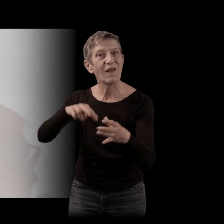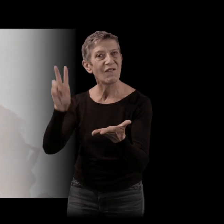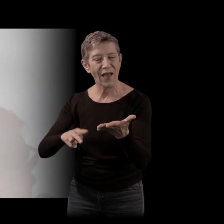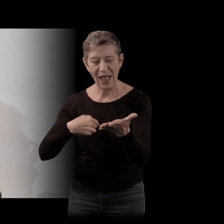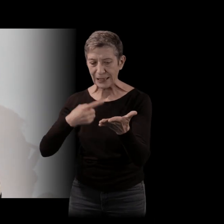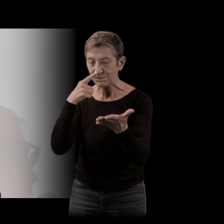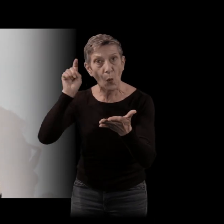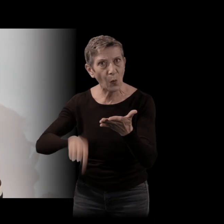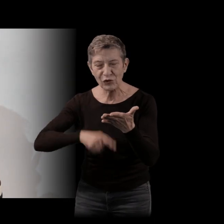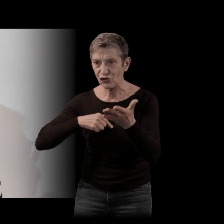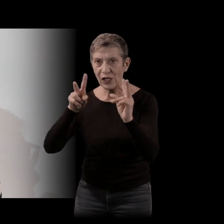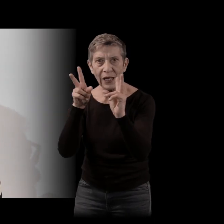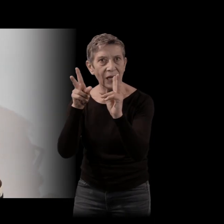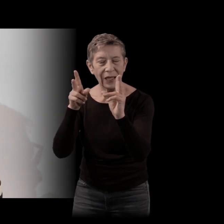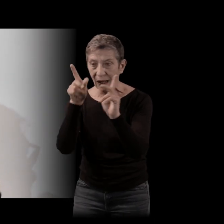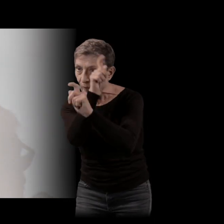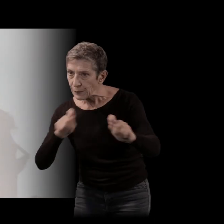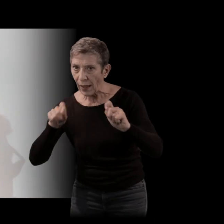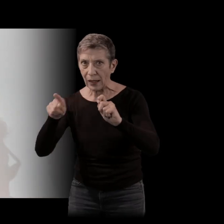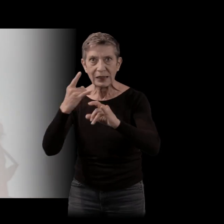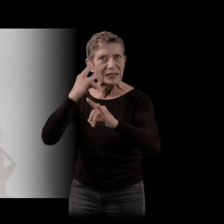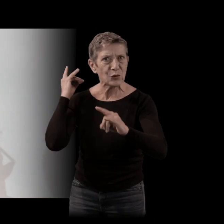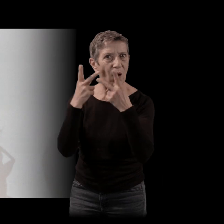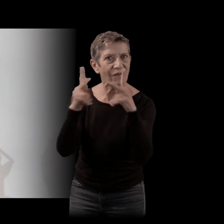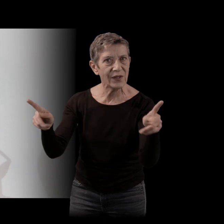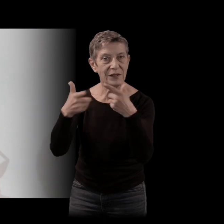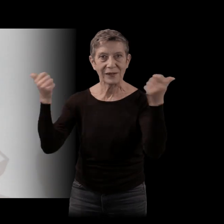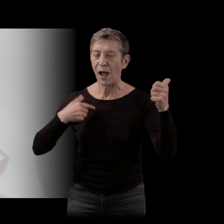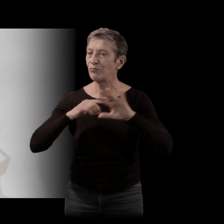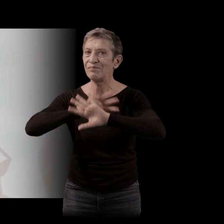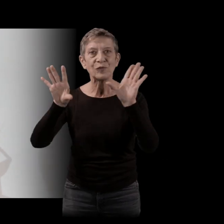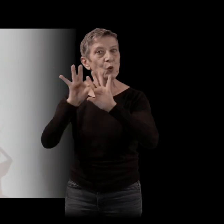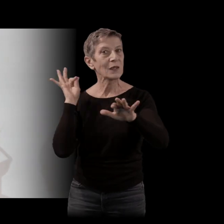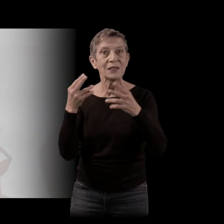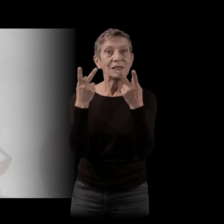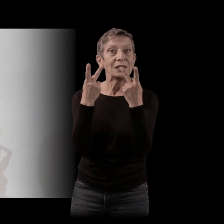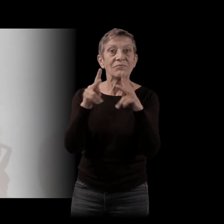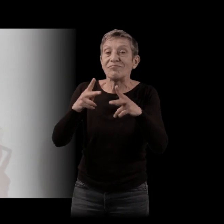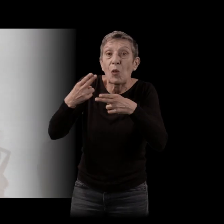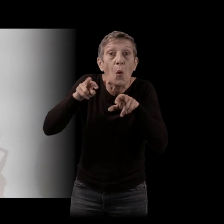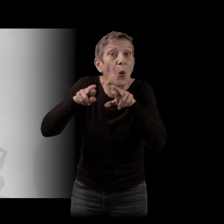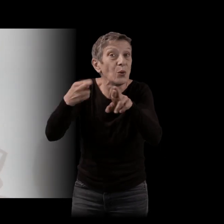la géographie,'effet historique, les machins. En faisant des petits dégalages, en changeant un nom de rue, en changeant un nom de ville,